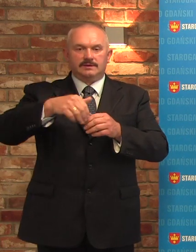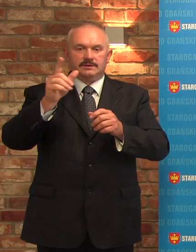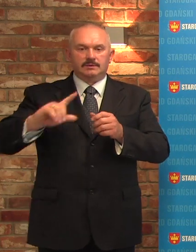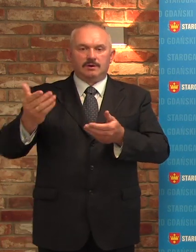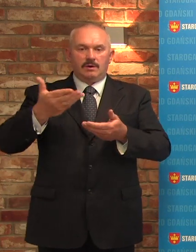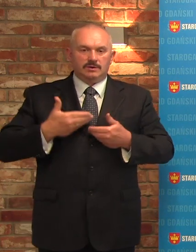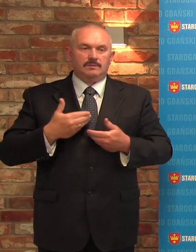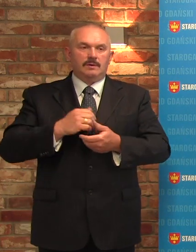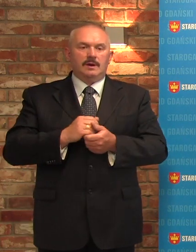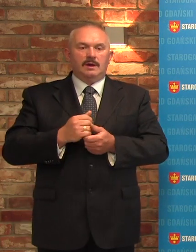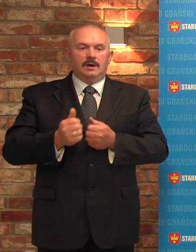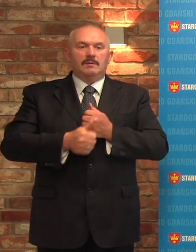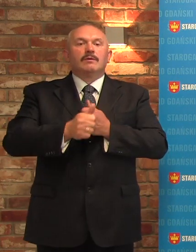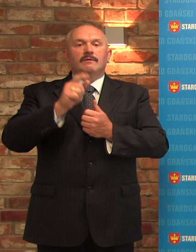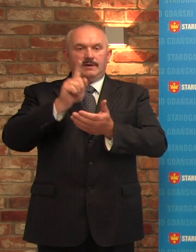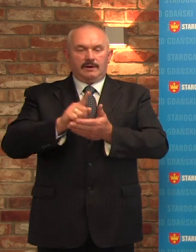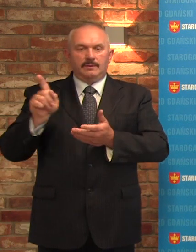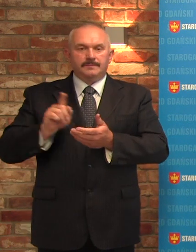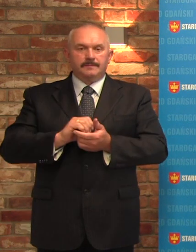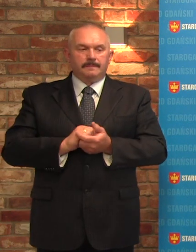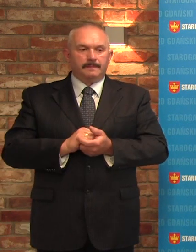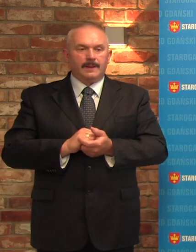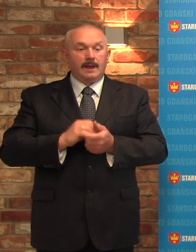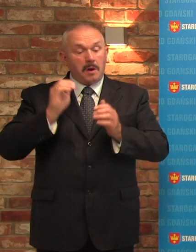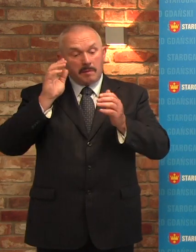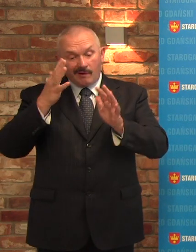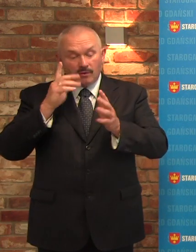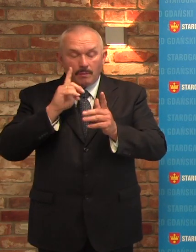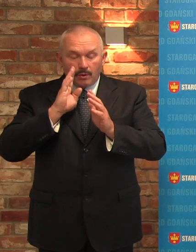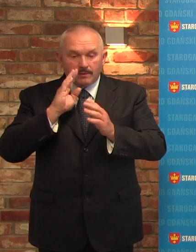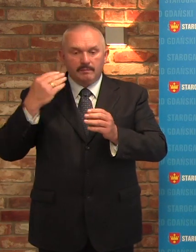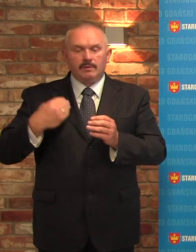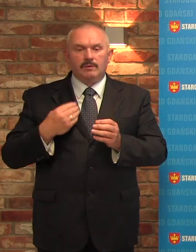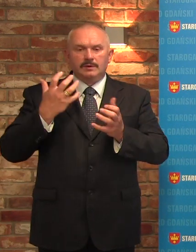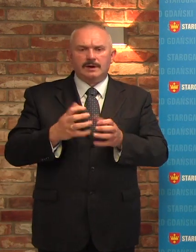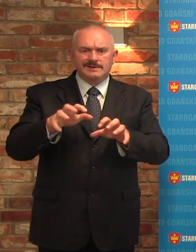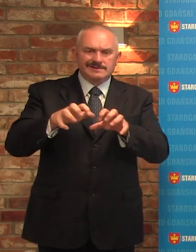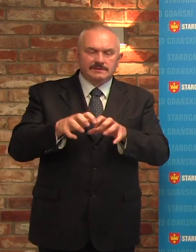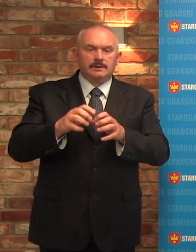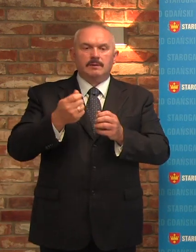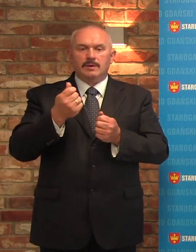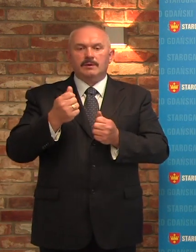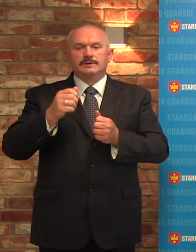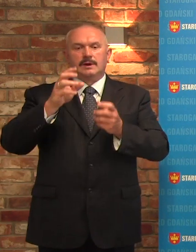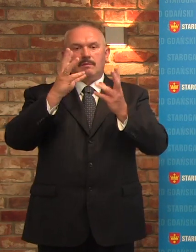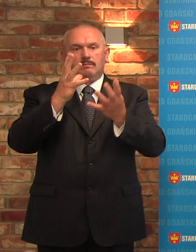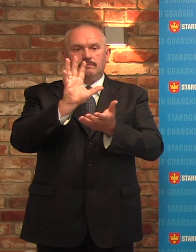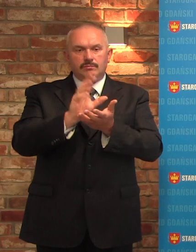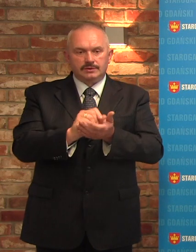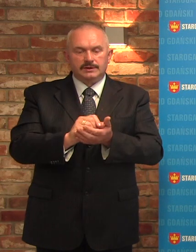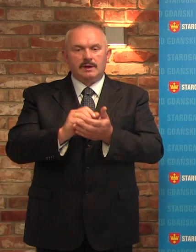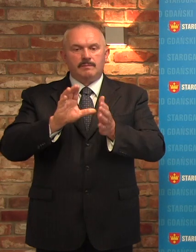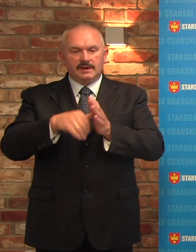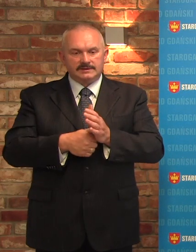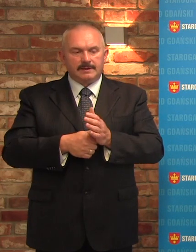czy próba wybudzenia pieniędzy z budżetu miasta. Muszę podkreślić, że jeśli chodzi o te osiągnięcia, to żaden z tych dwóch